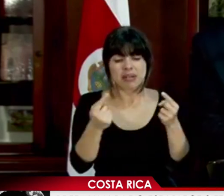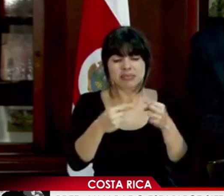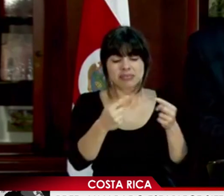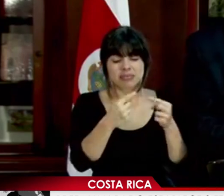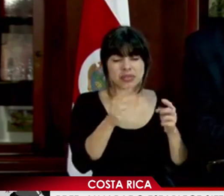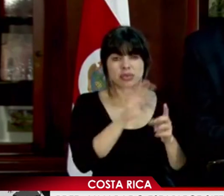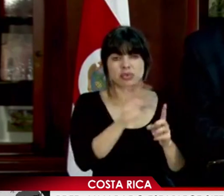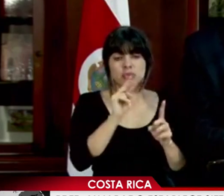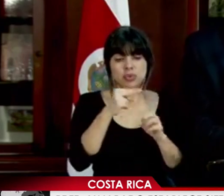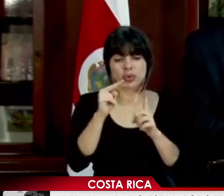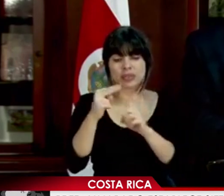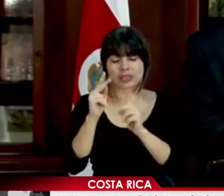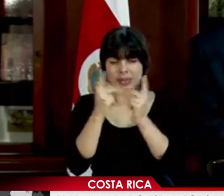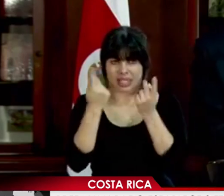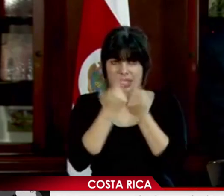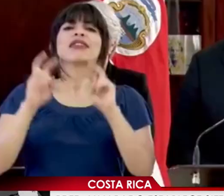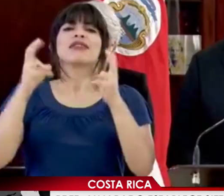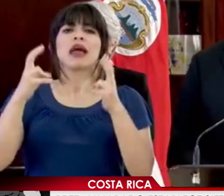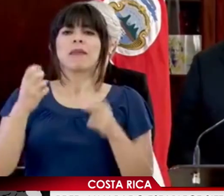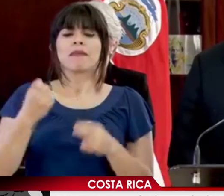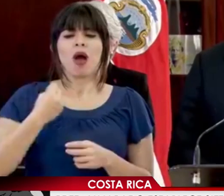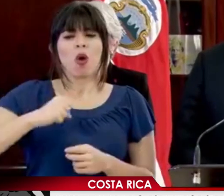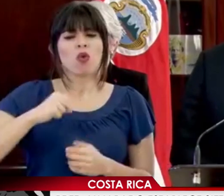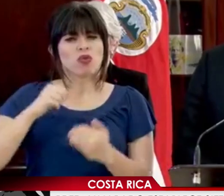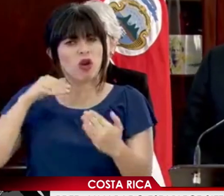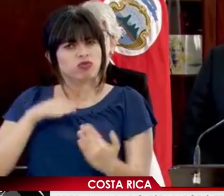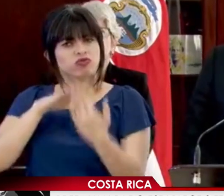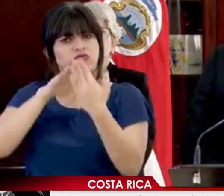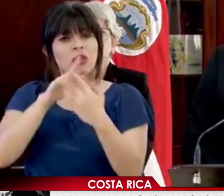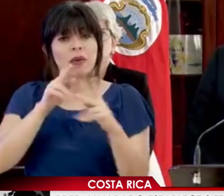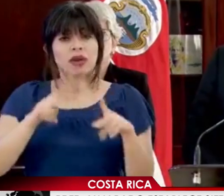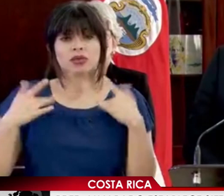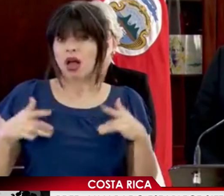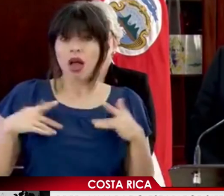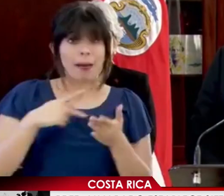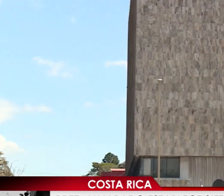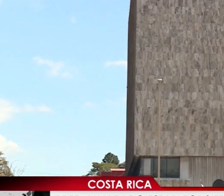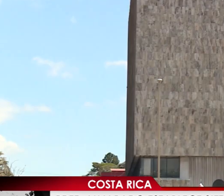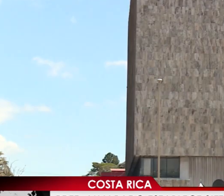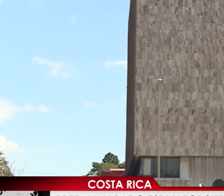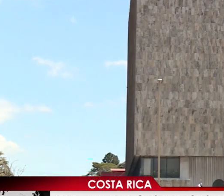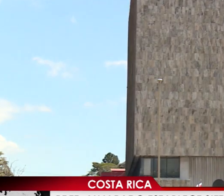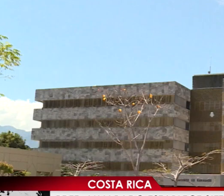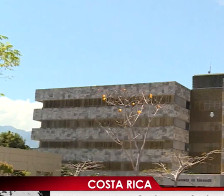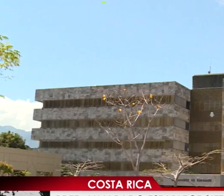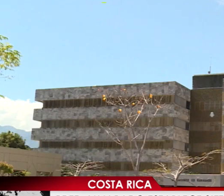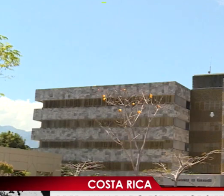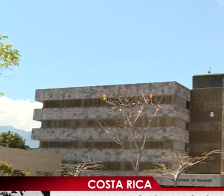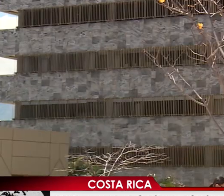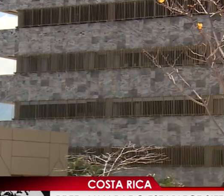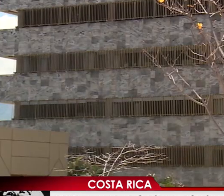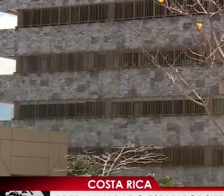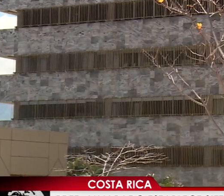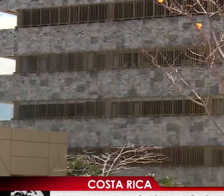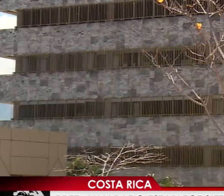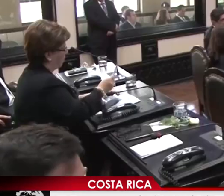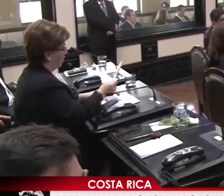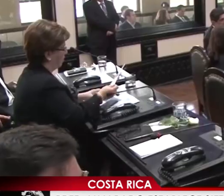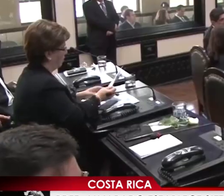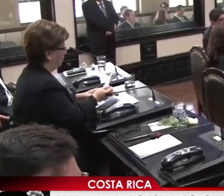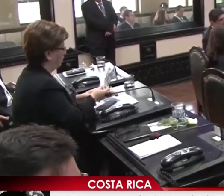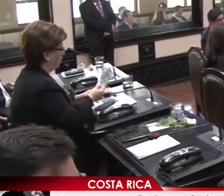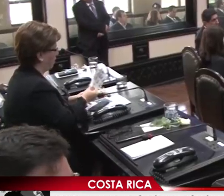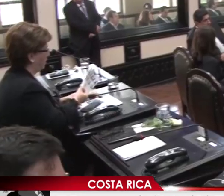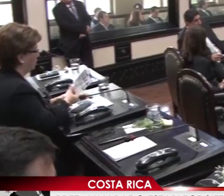puntos de vista y partidos políticos. El presidente de Costa Rica nombró a ministros como coordinadores para cada área con quienes se reunirá cada